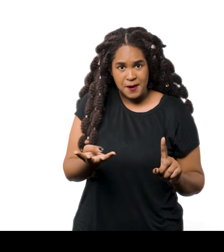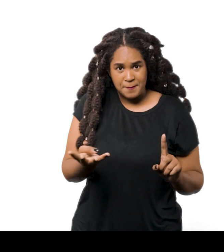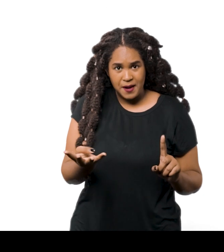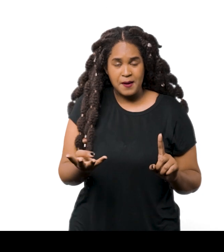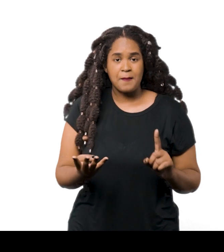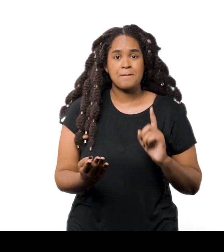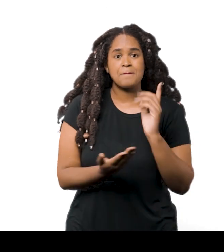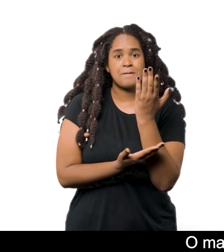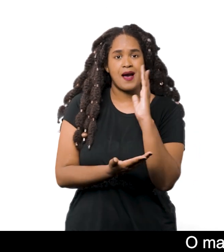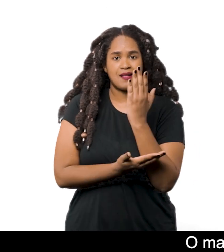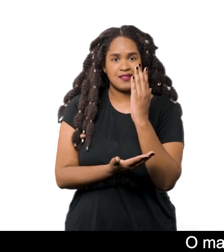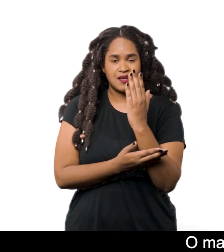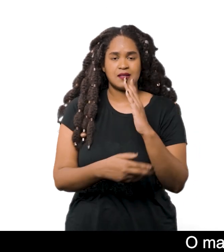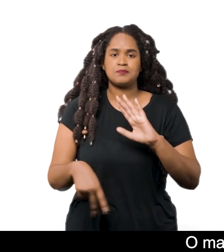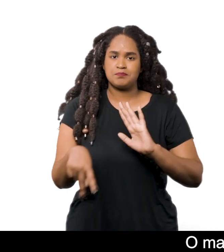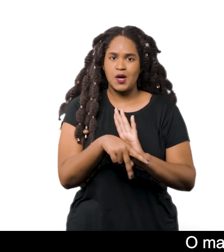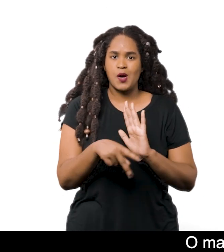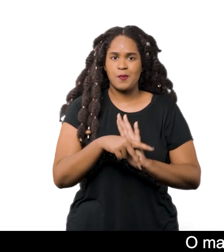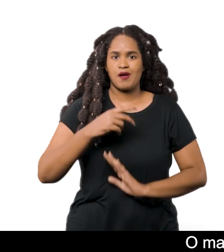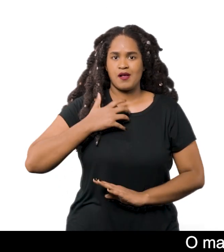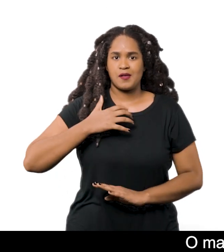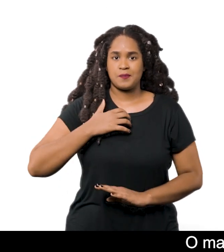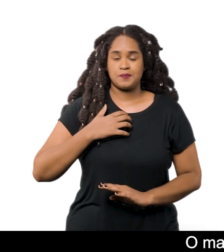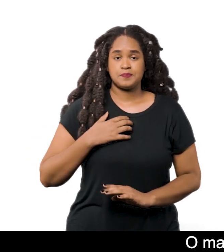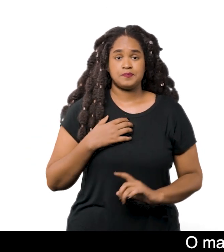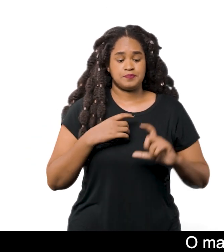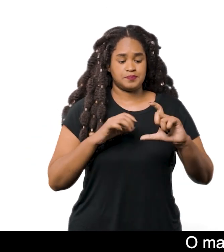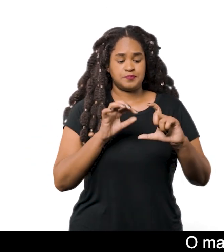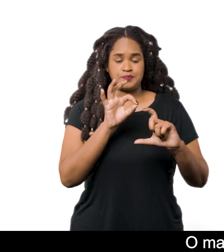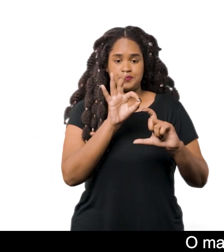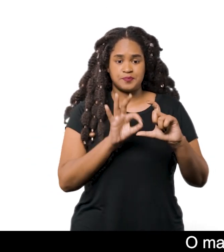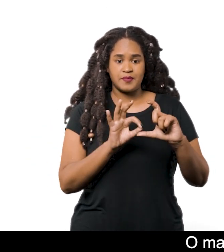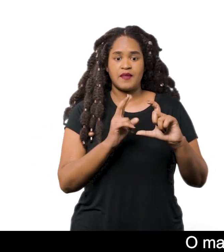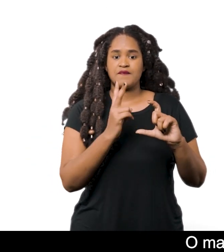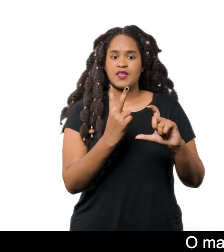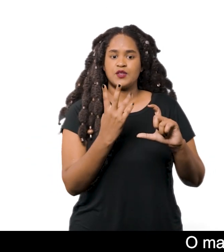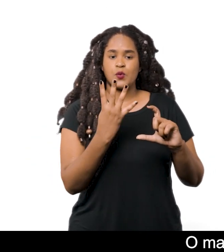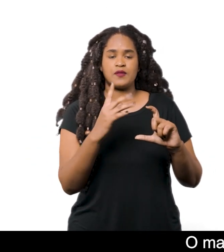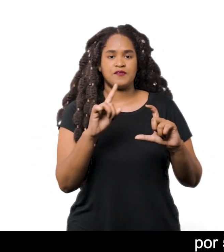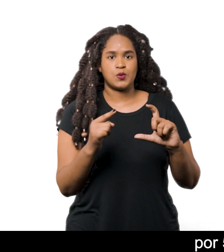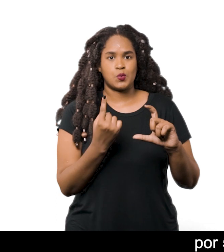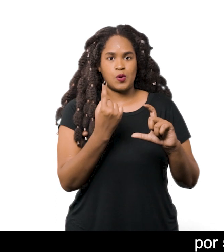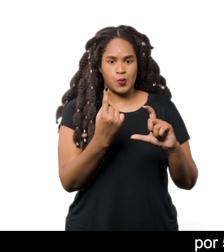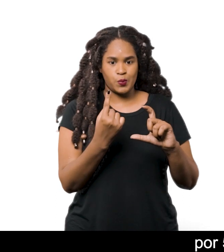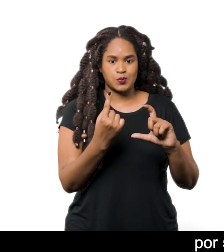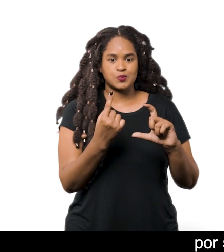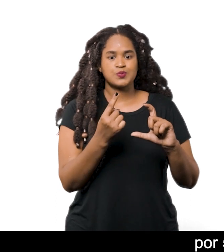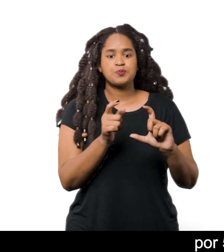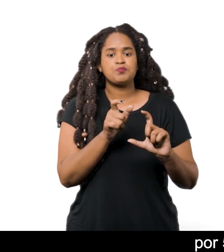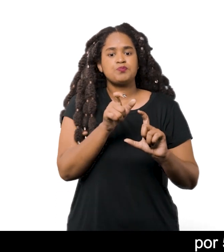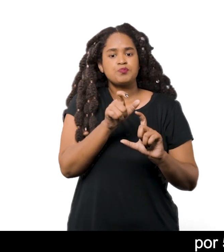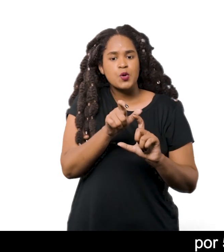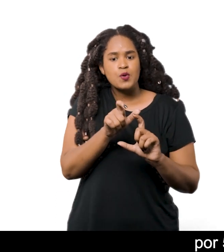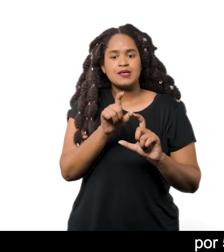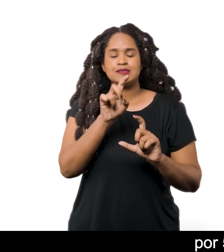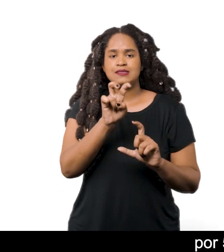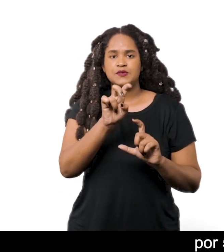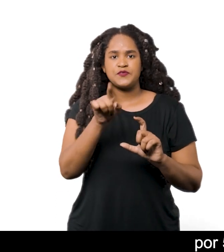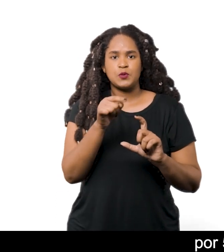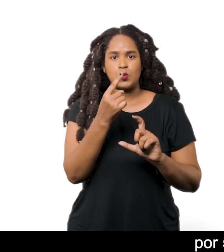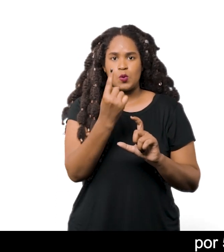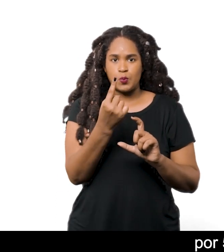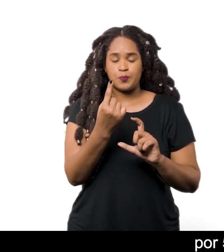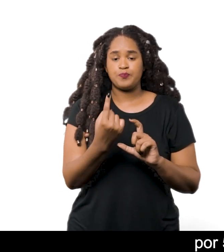artista O maior deles mede 24,1 cm de comprimento por 5,1 de largura